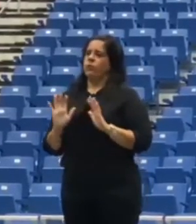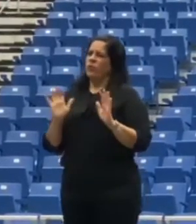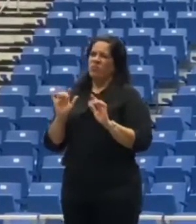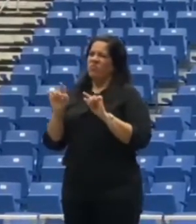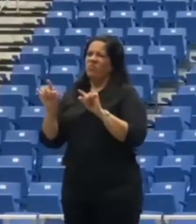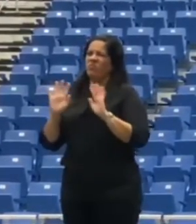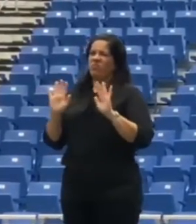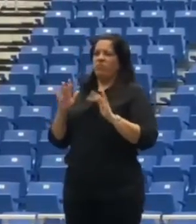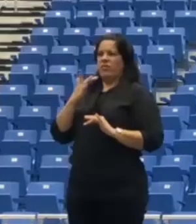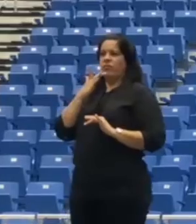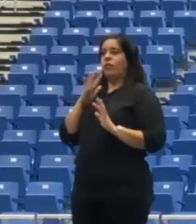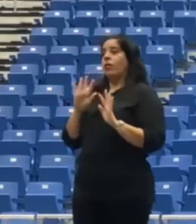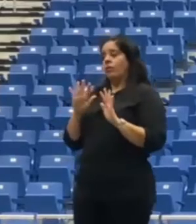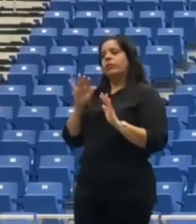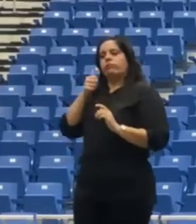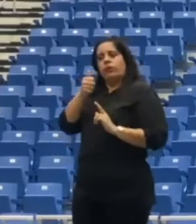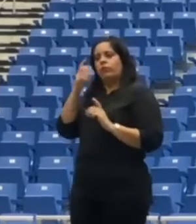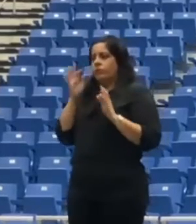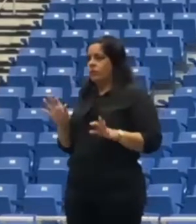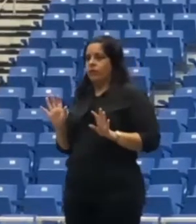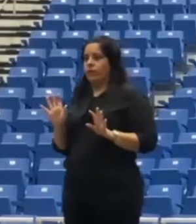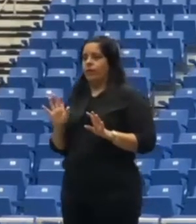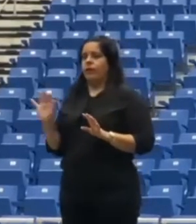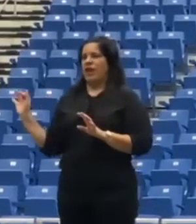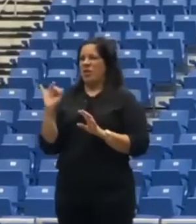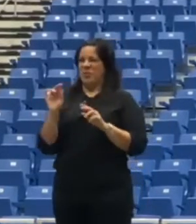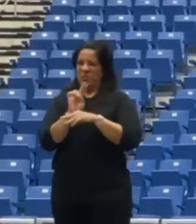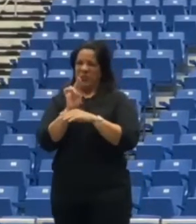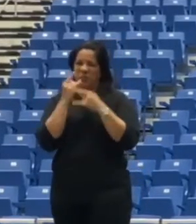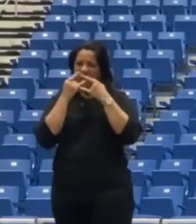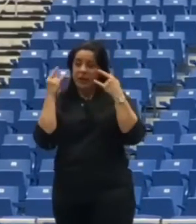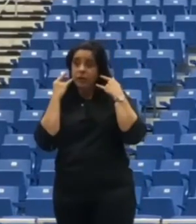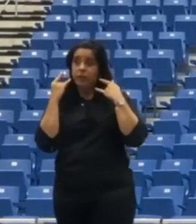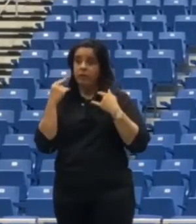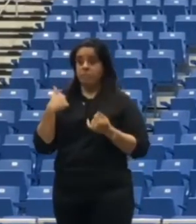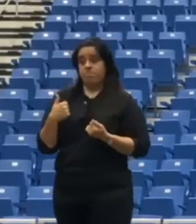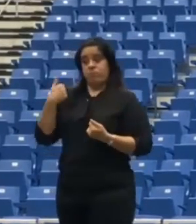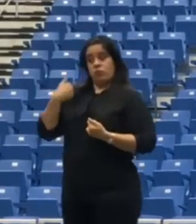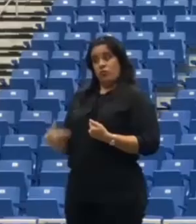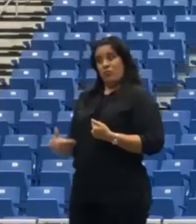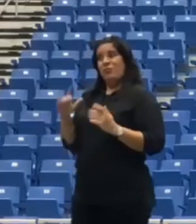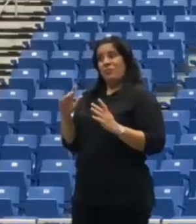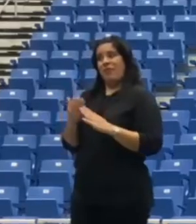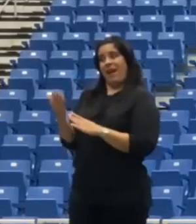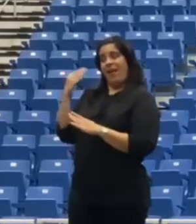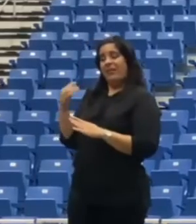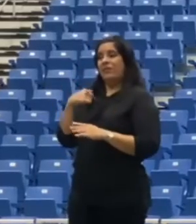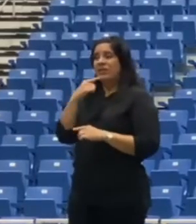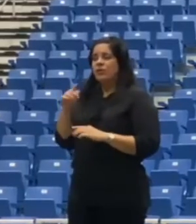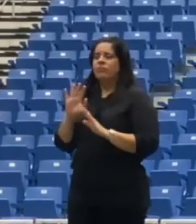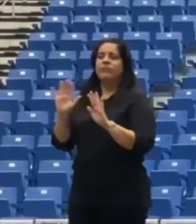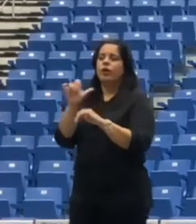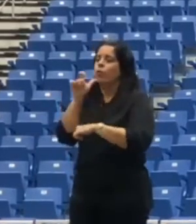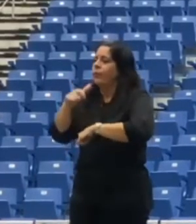X o Y lugar pues es una prerrogativa de cada individuo igual como el uso de la mascarilla este servidor en aquel momento pues había dicho que no